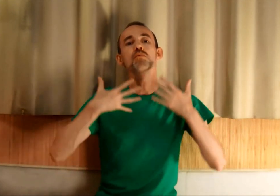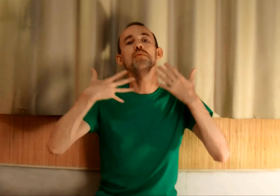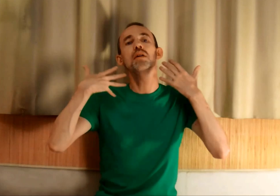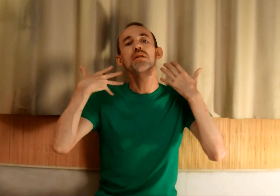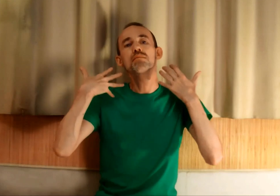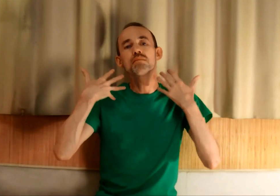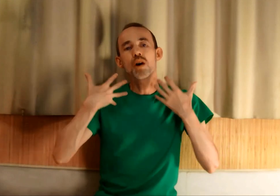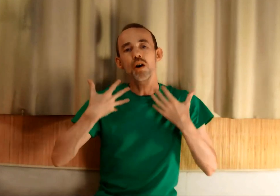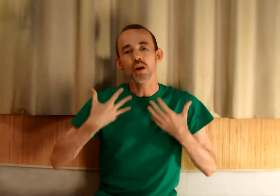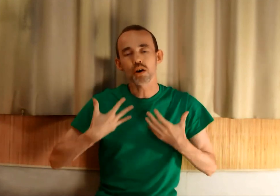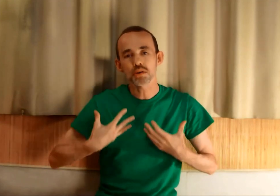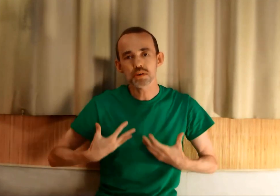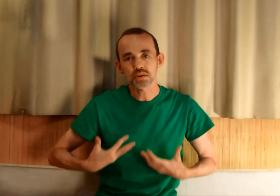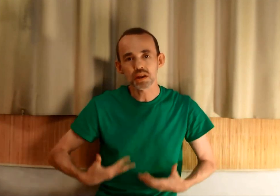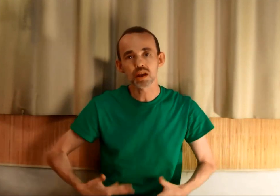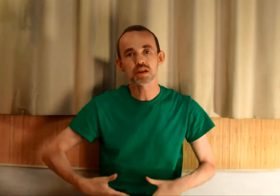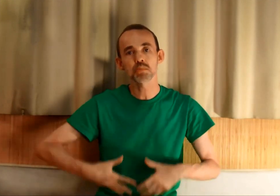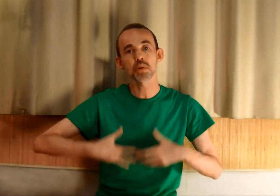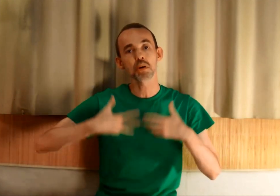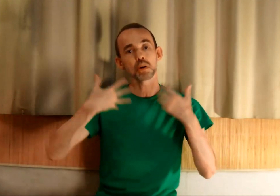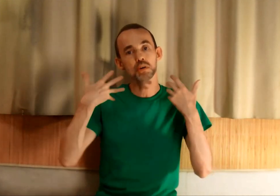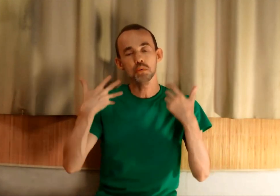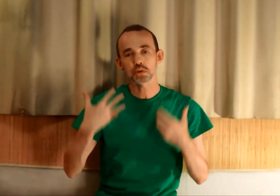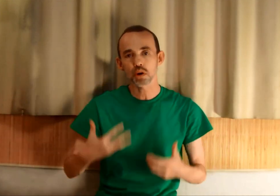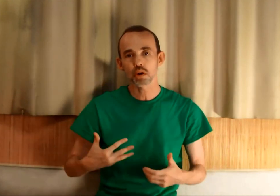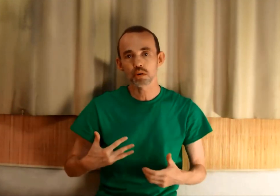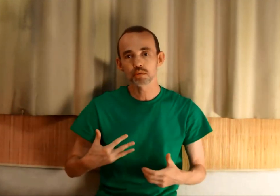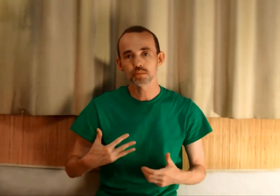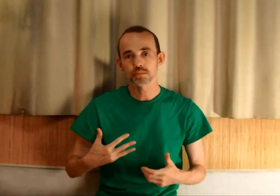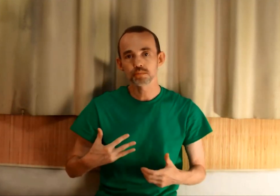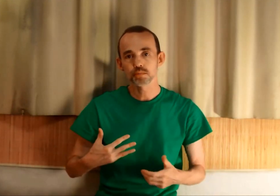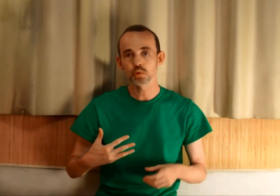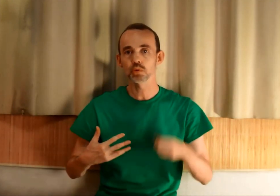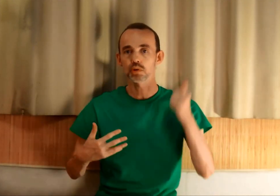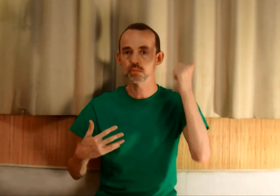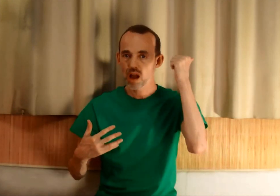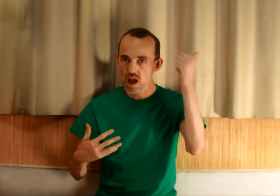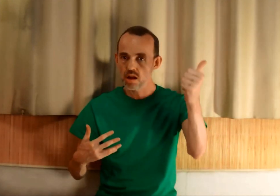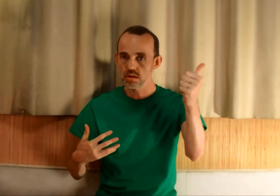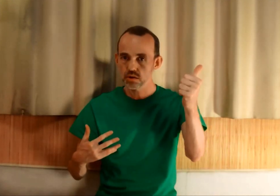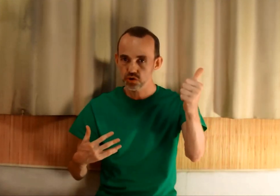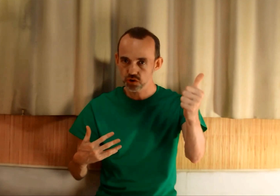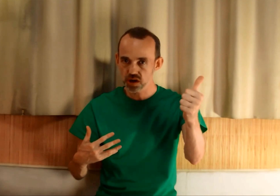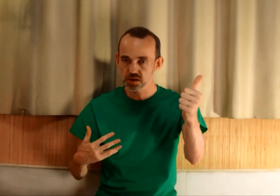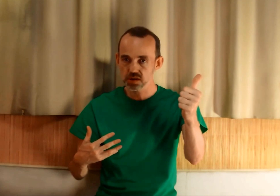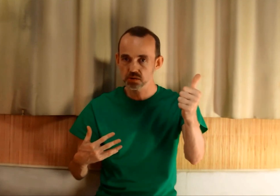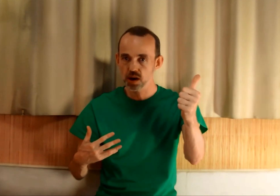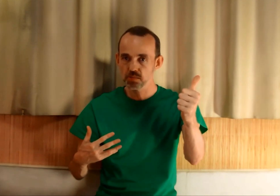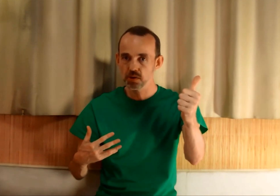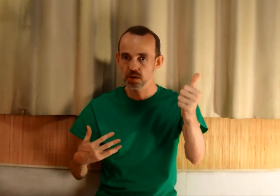vous pouvez ressentir cette peur dans votre corps. Donc, un, changez le sens de la peur.